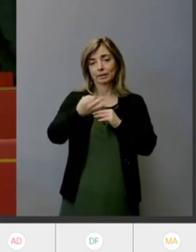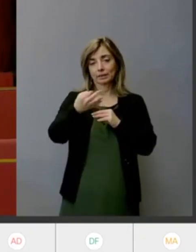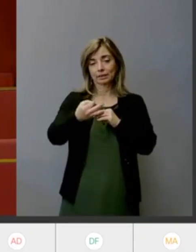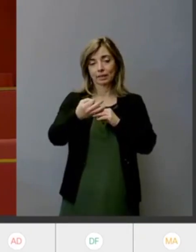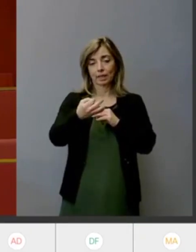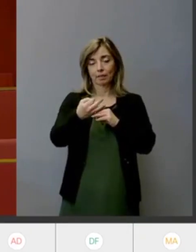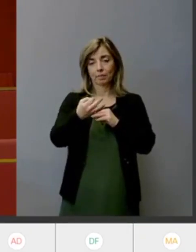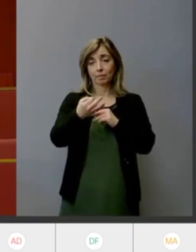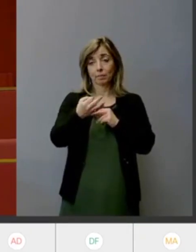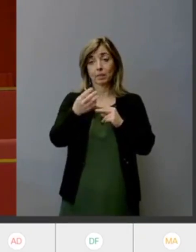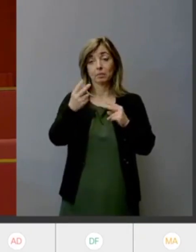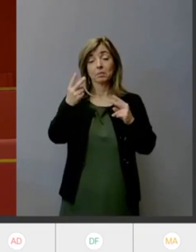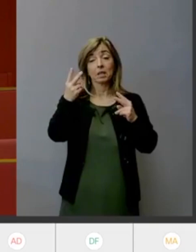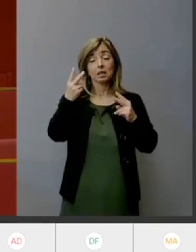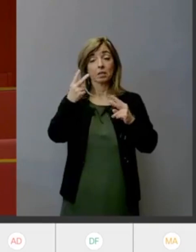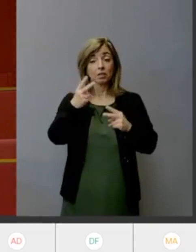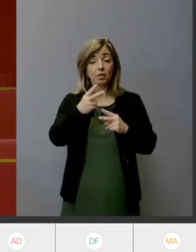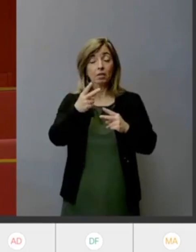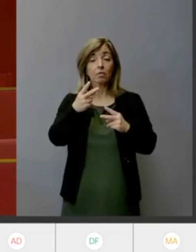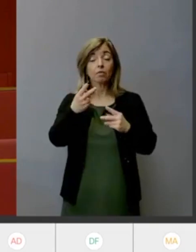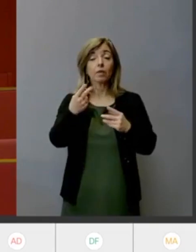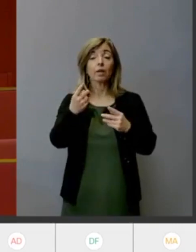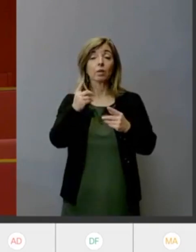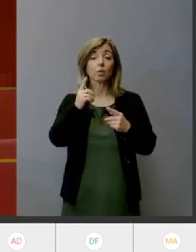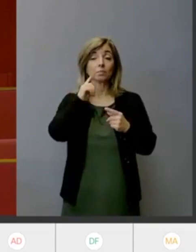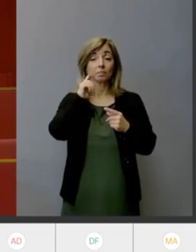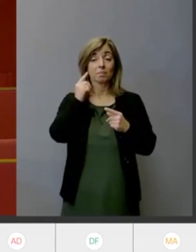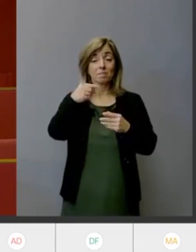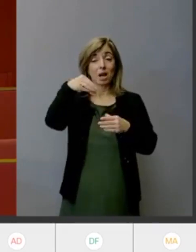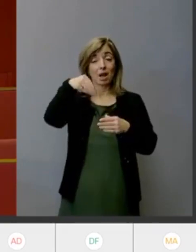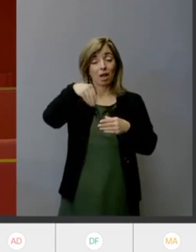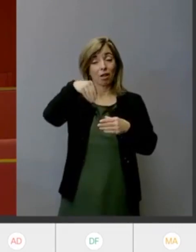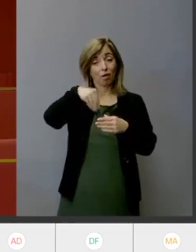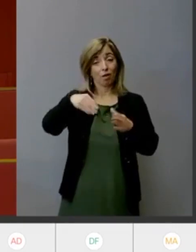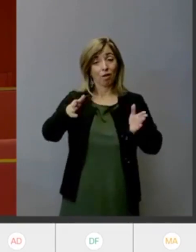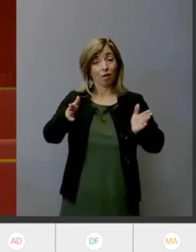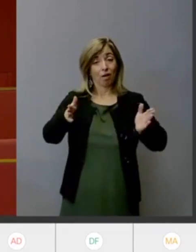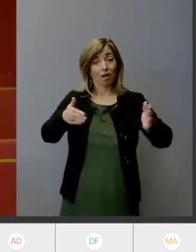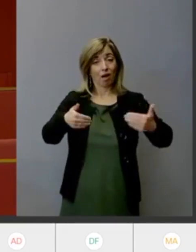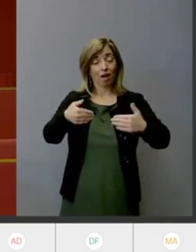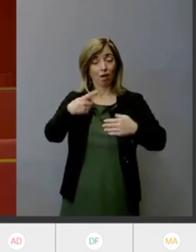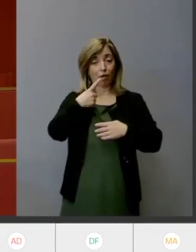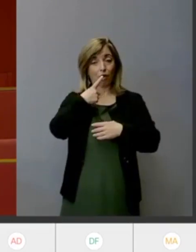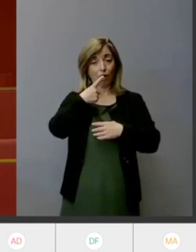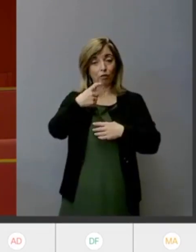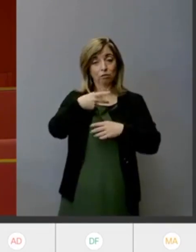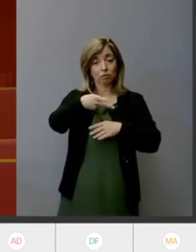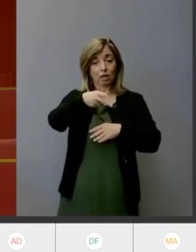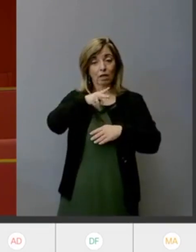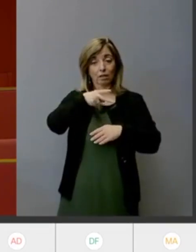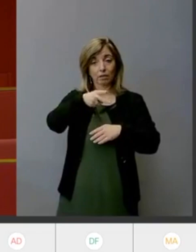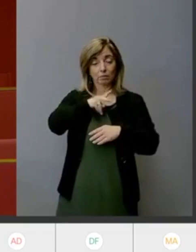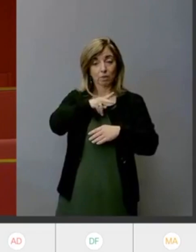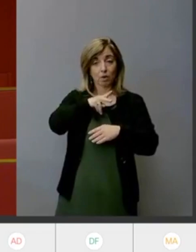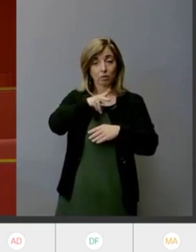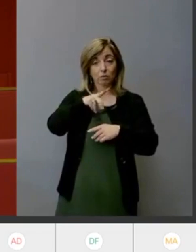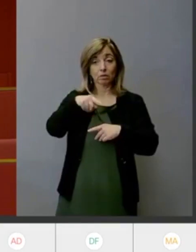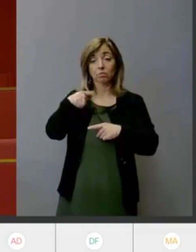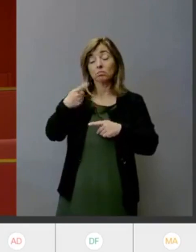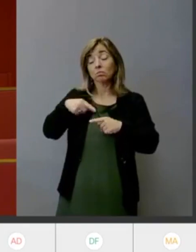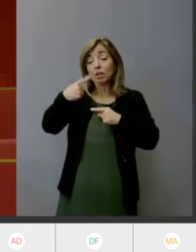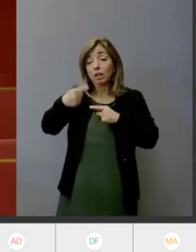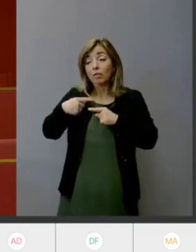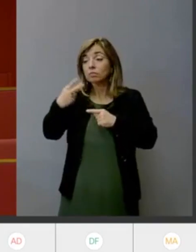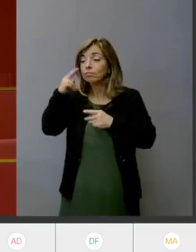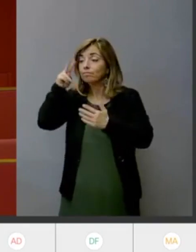'interno dell'aula rossa per cui me ne dispiace anche voglio dire perché nel momento in cui si chiedono chiarimenti mi